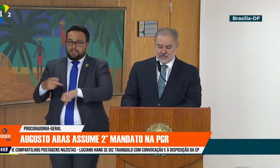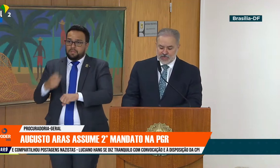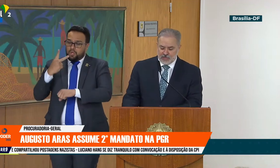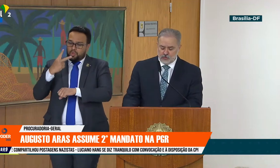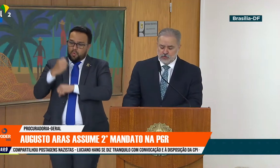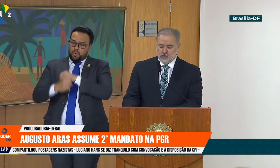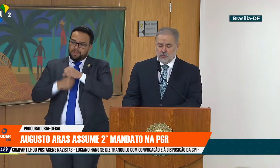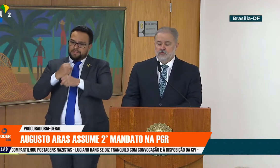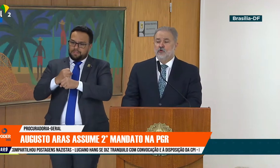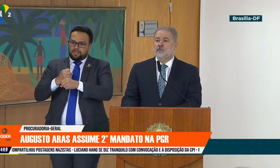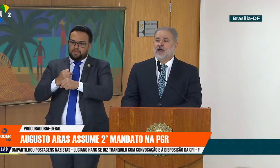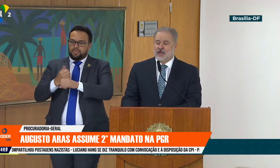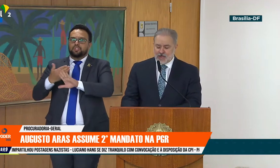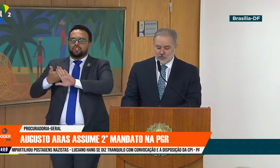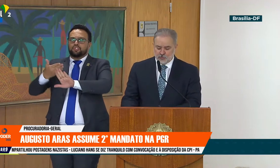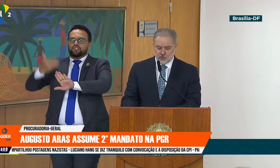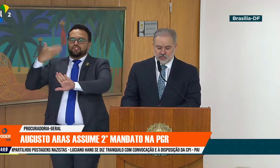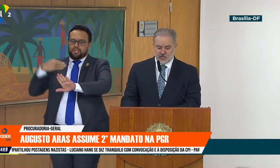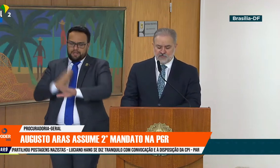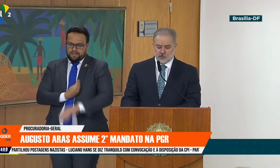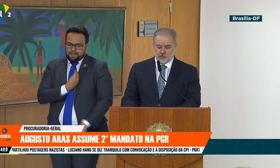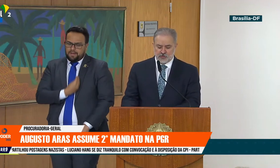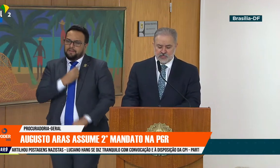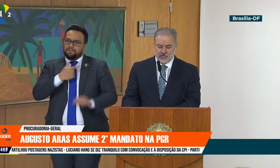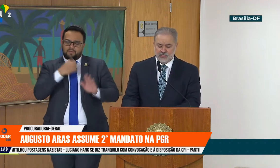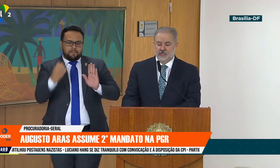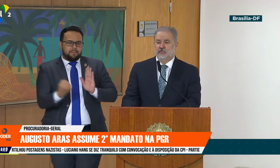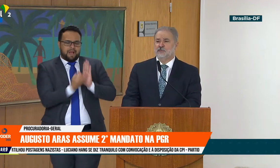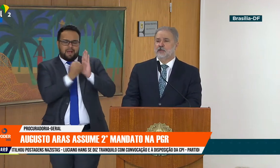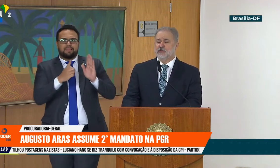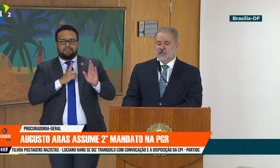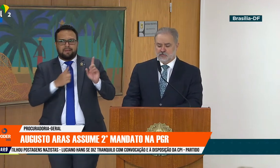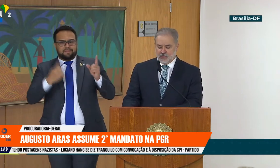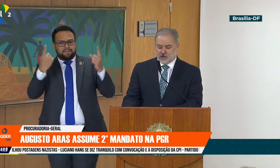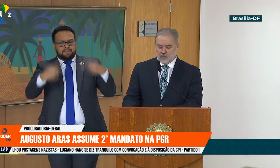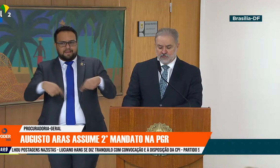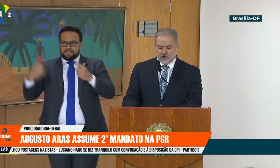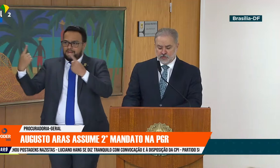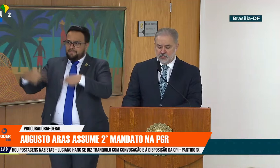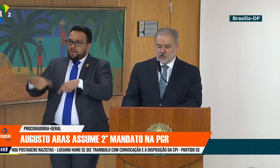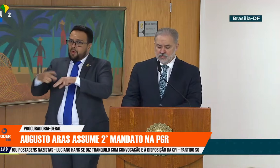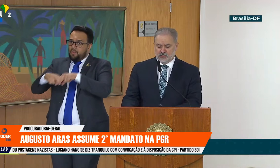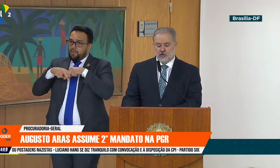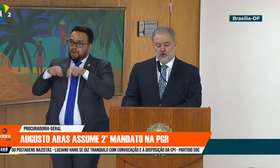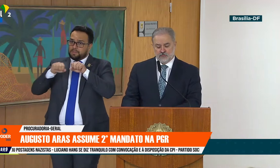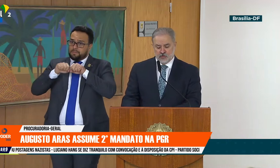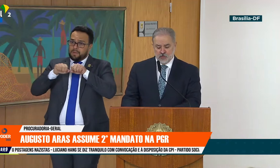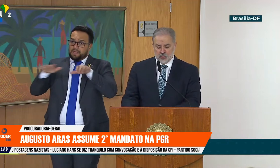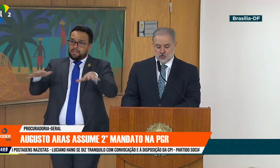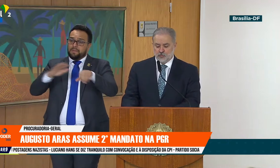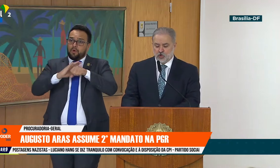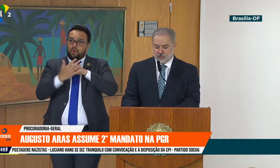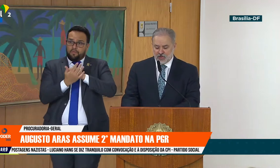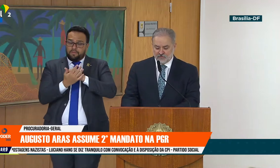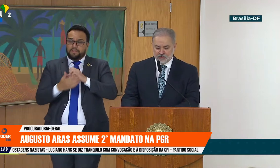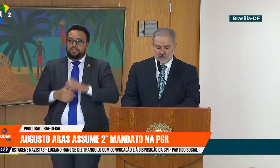anos passados foram marcados por desafios potencializados pela pandemia da Covid-19,